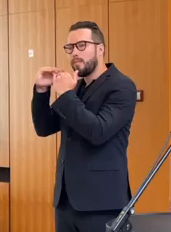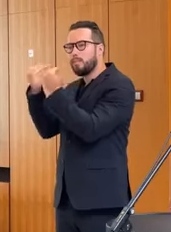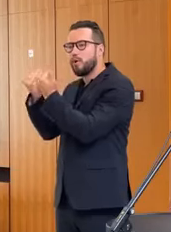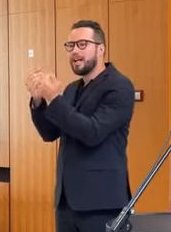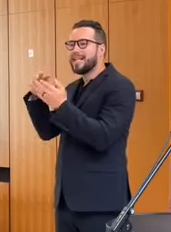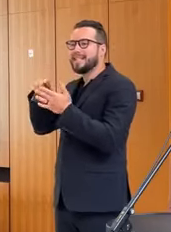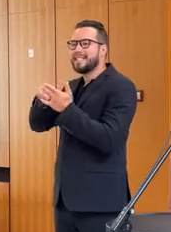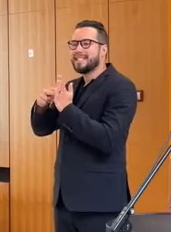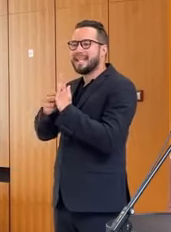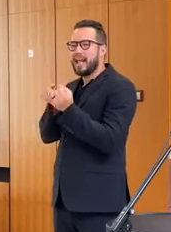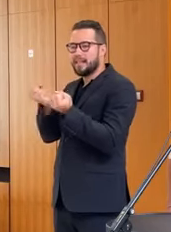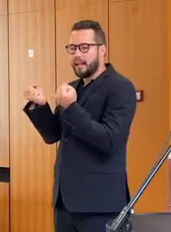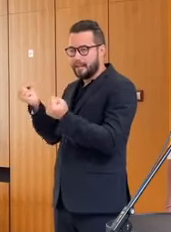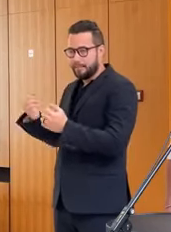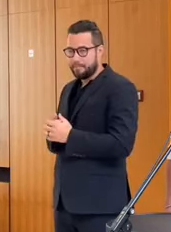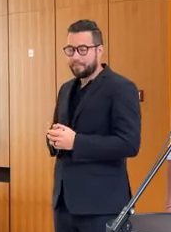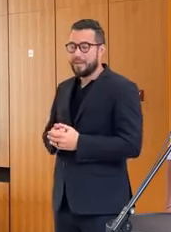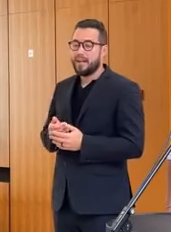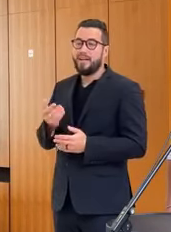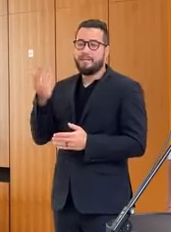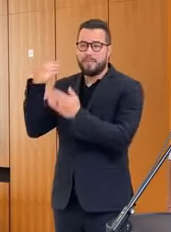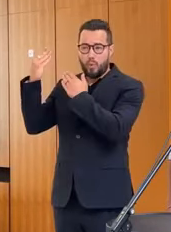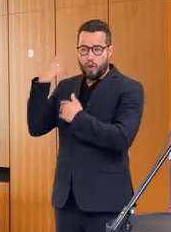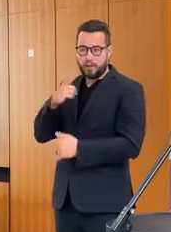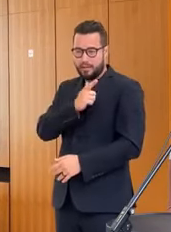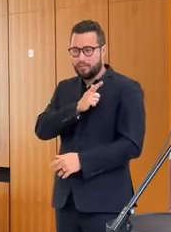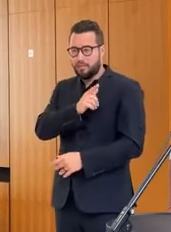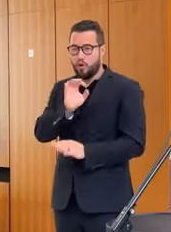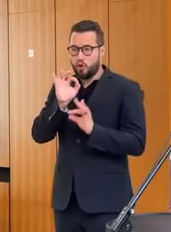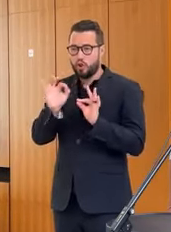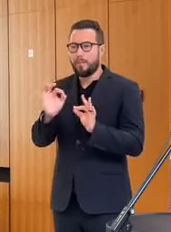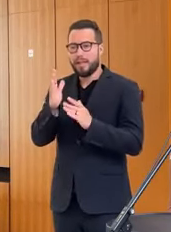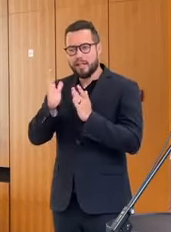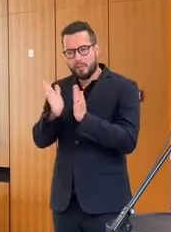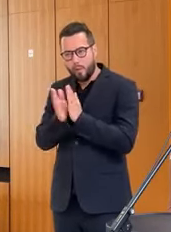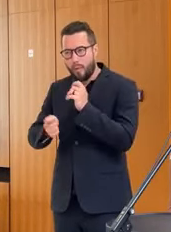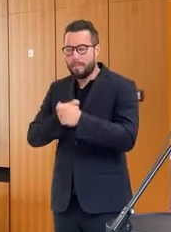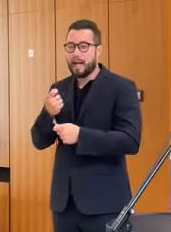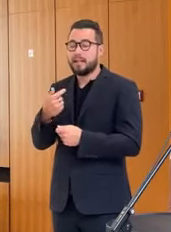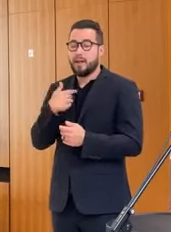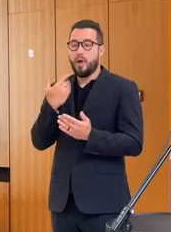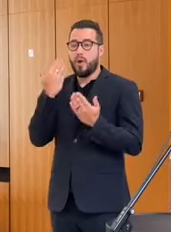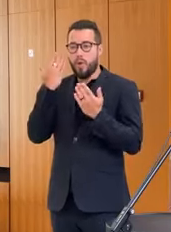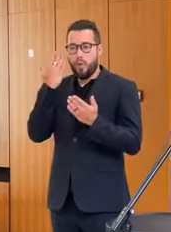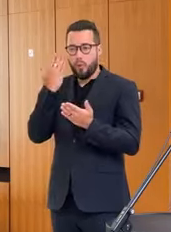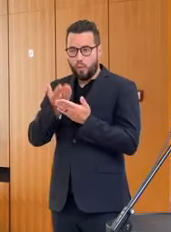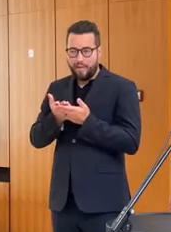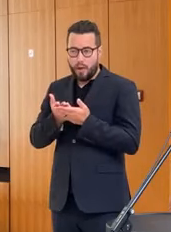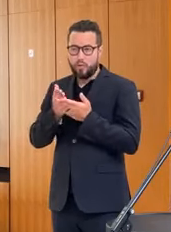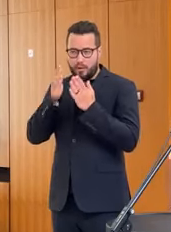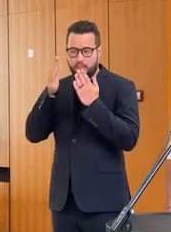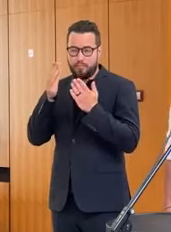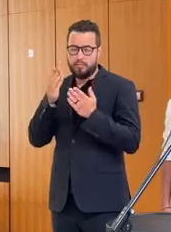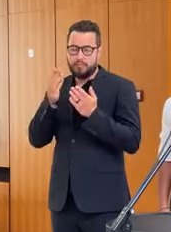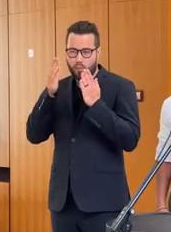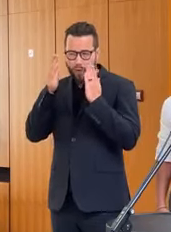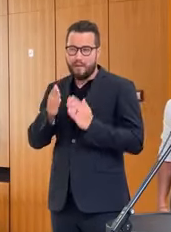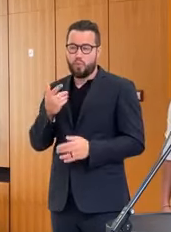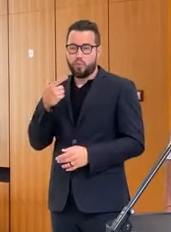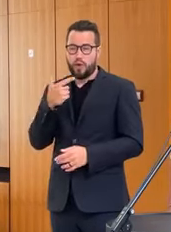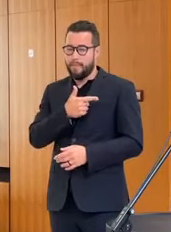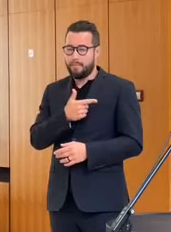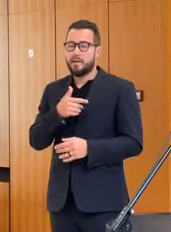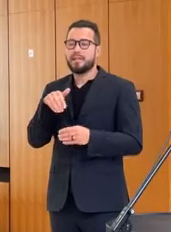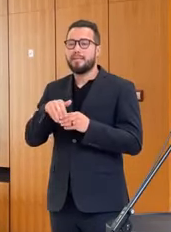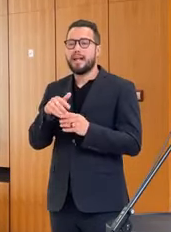rezorte dobre vybudovanú spoluprácu. Je to človek, ktorému dôverujem a s ktorým sa naše ciele na